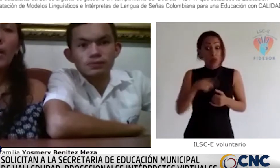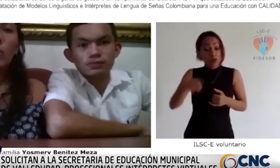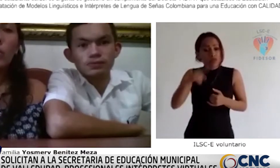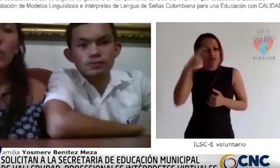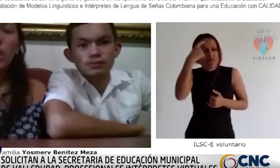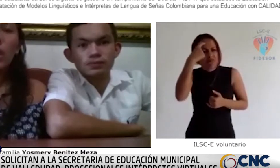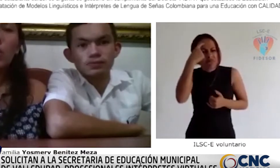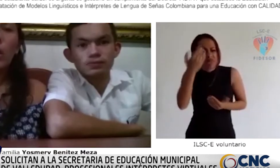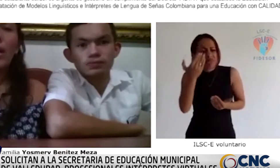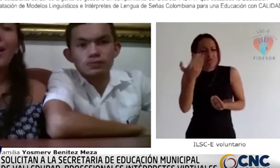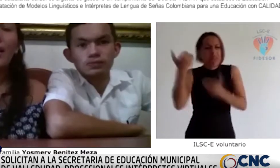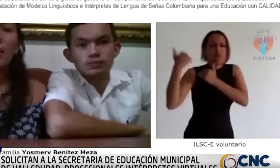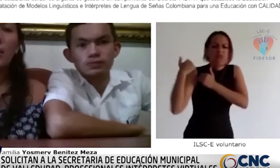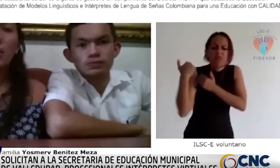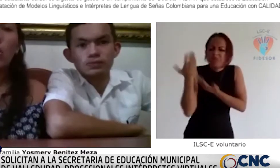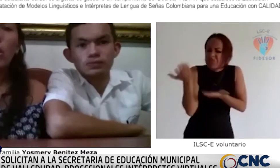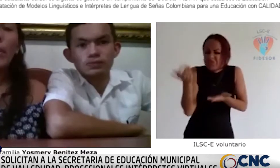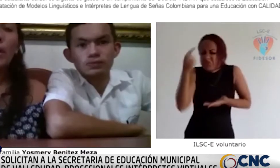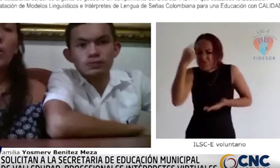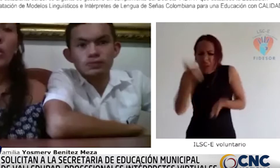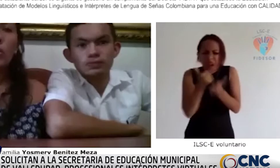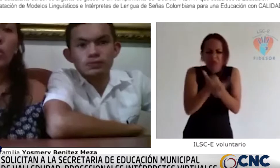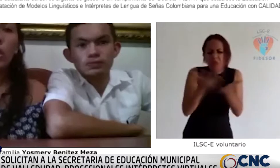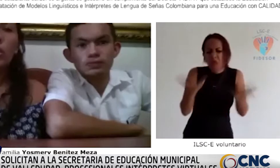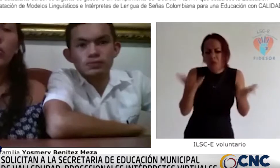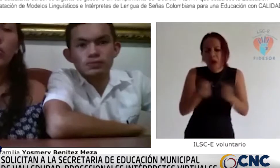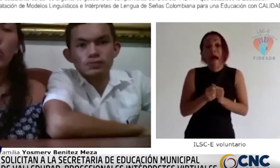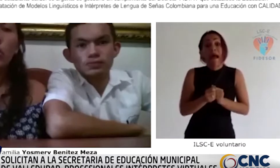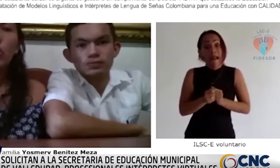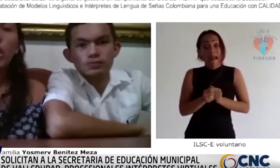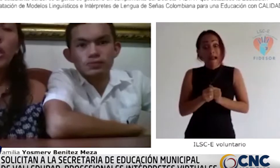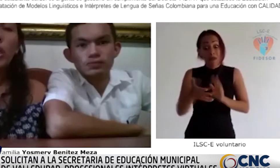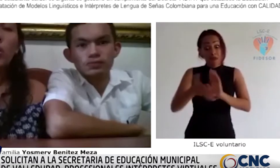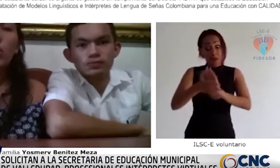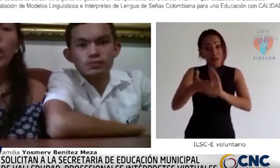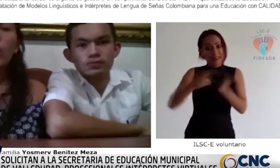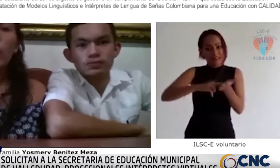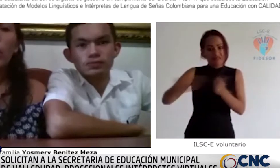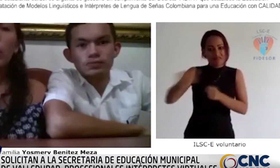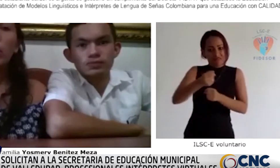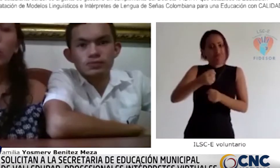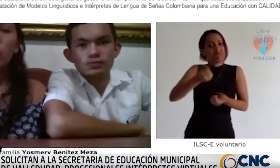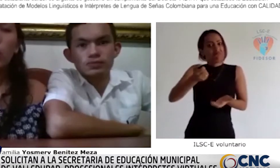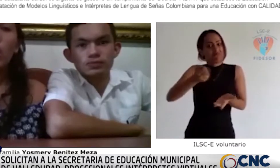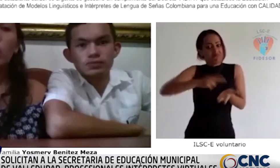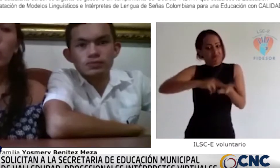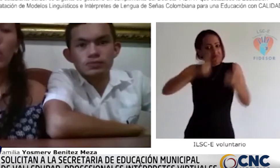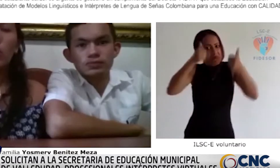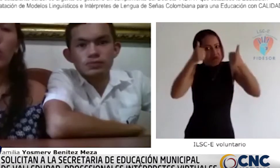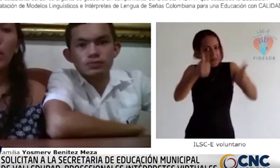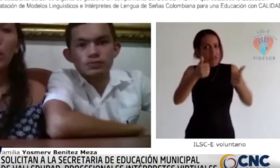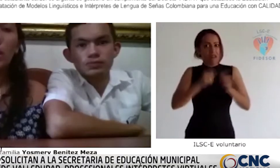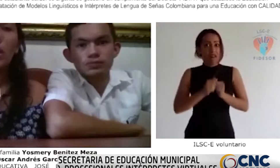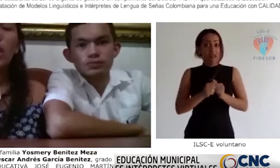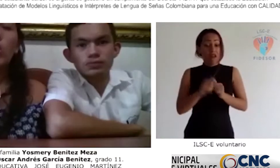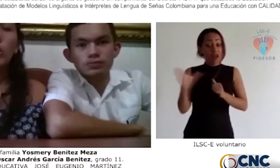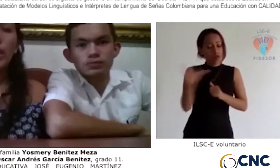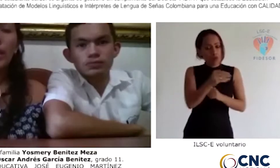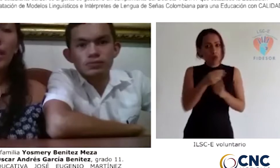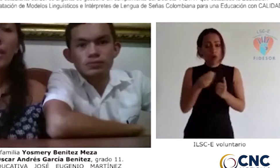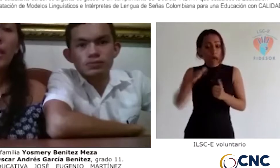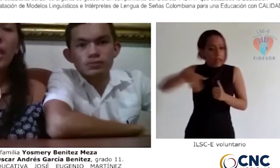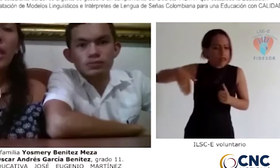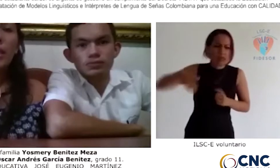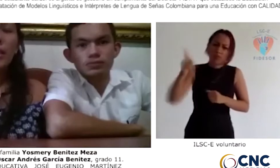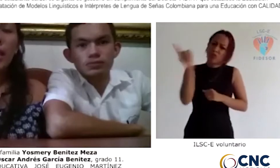para que usted no haga la gestión, para que nuestros niños sordos de todo el colegio, la institución José Eugenio Martínez, no